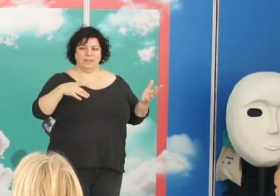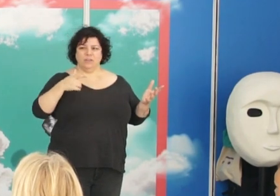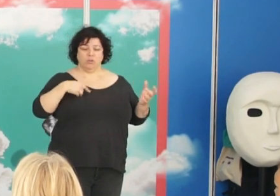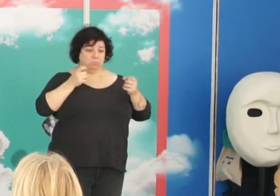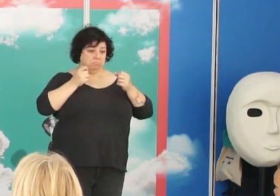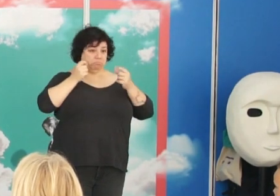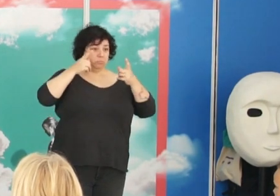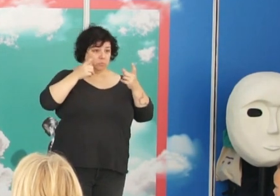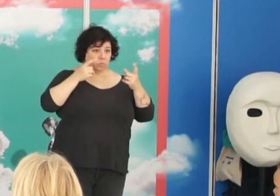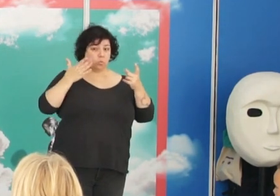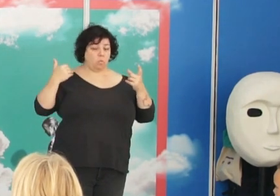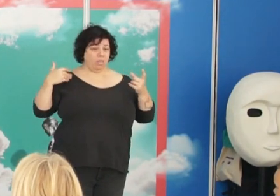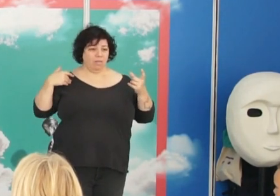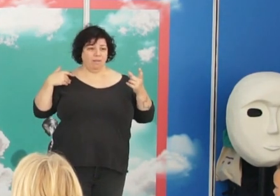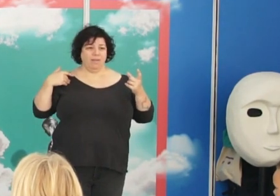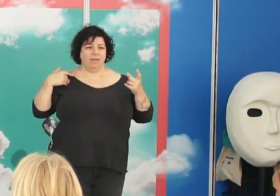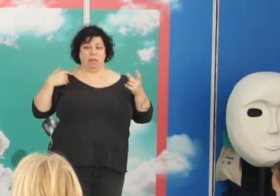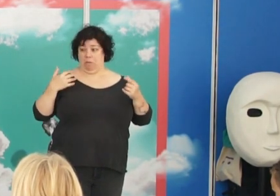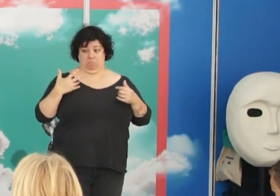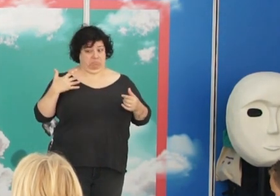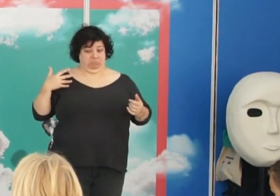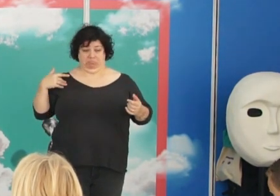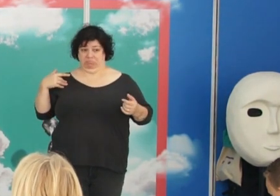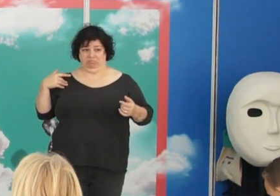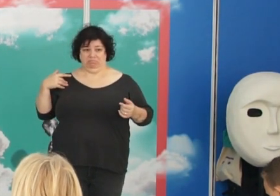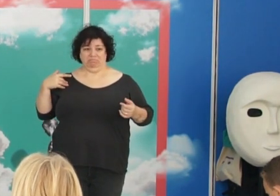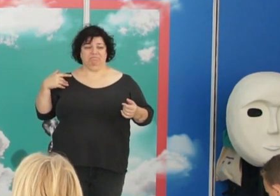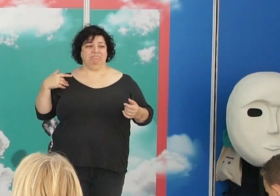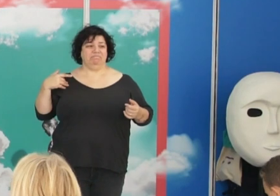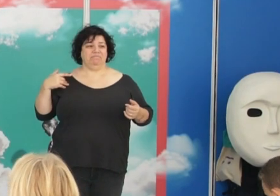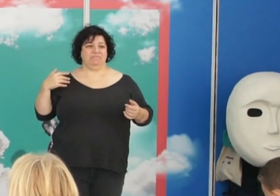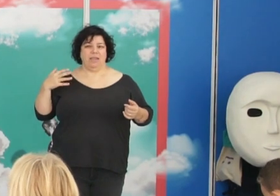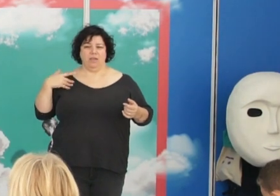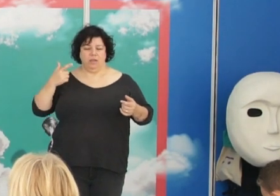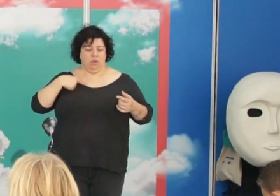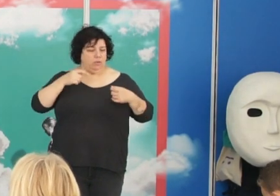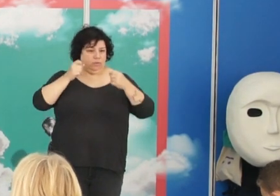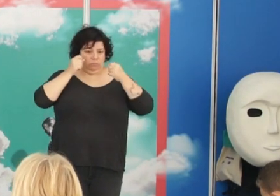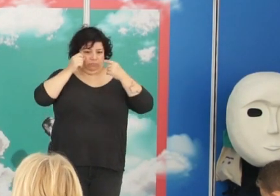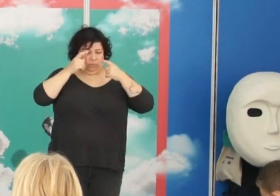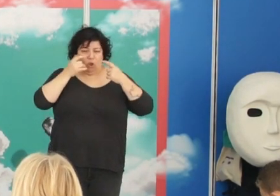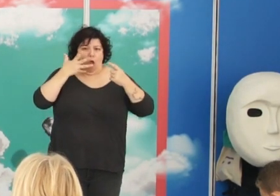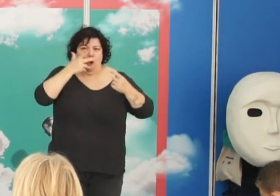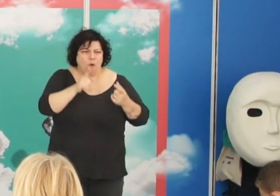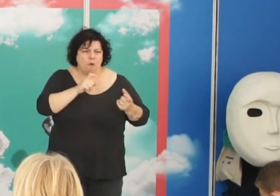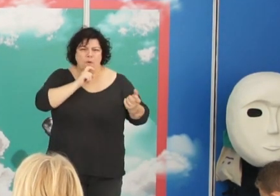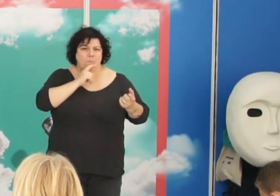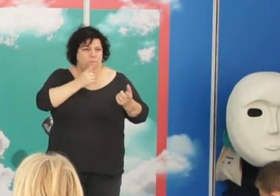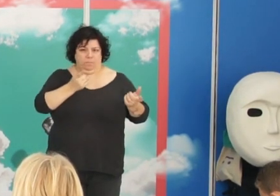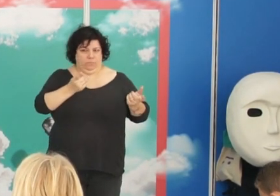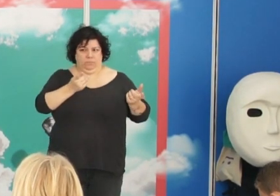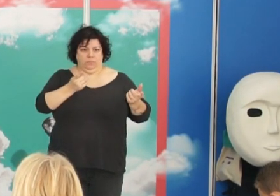descubrí a Pío del Río Ortega hace muy pocos años. Y me impresionó no conocerlo. ¿Vale?